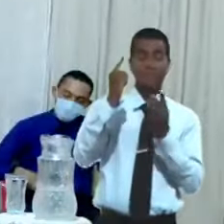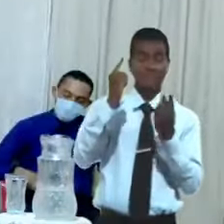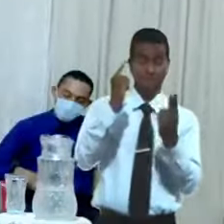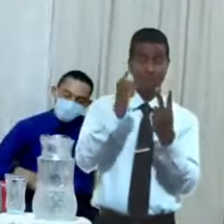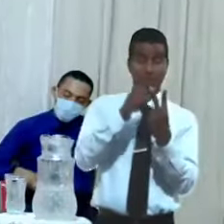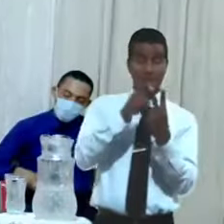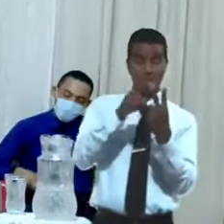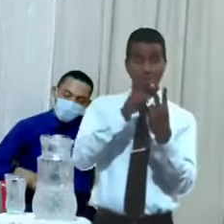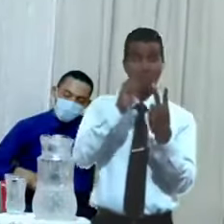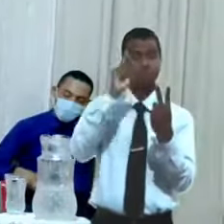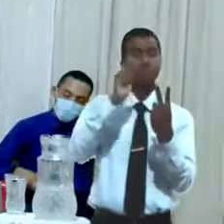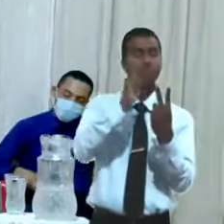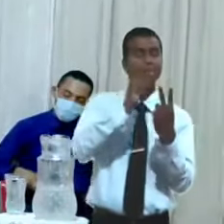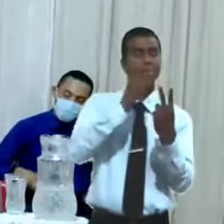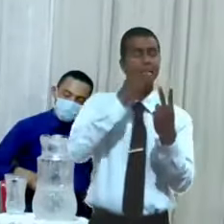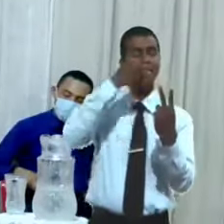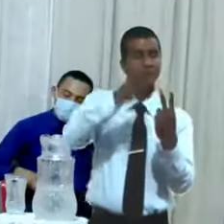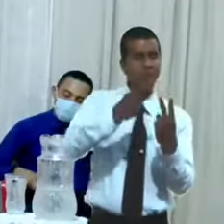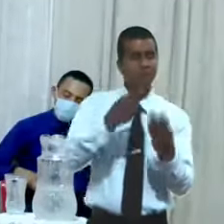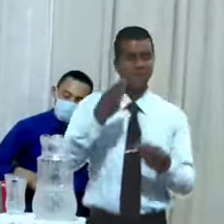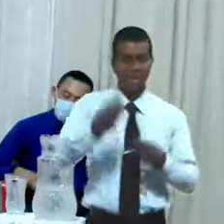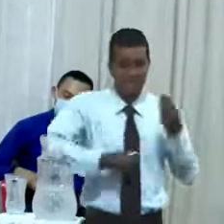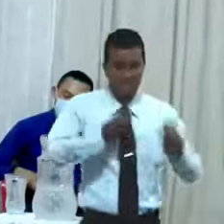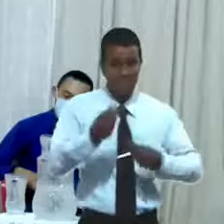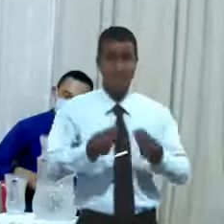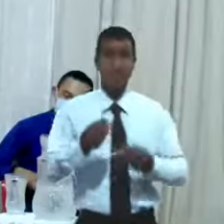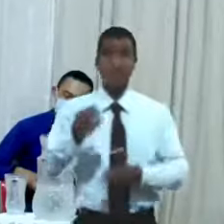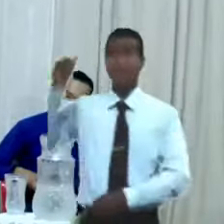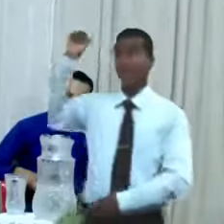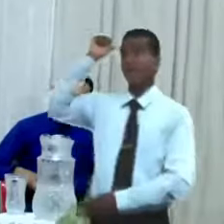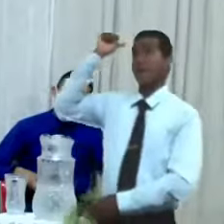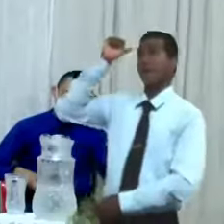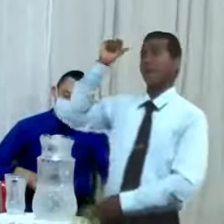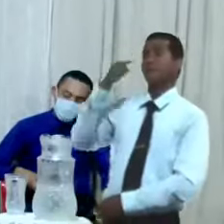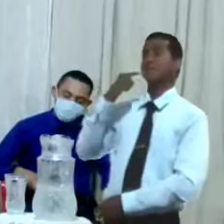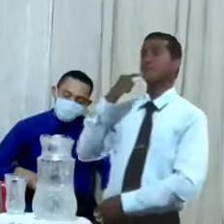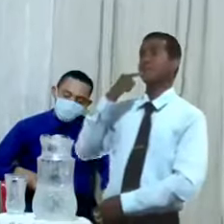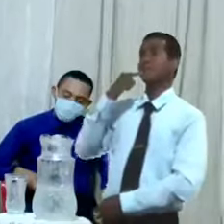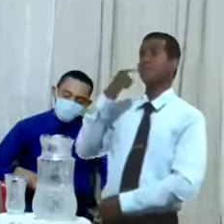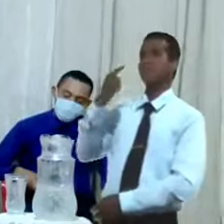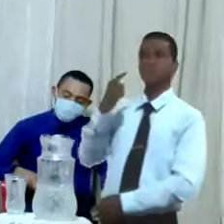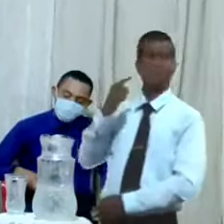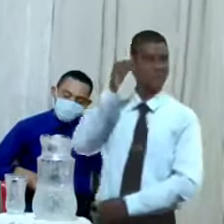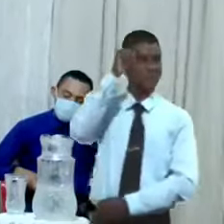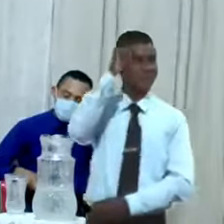hiciste? Y Adán dijo, ¿qué dijo Adán?